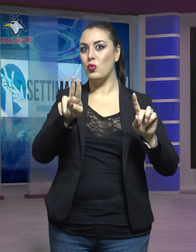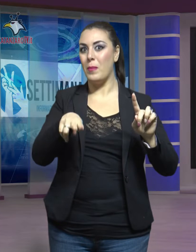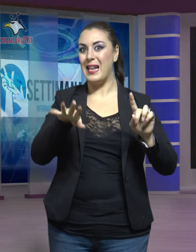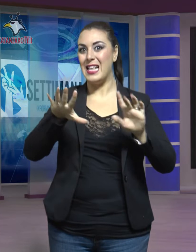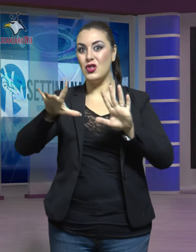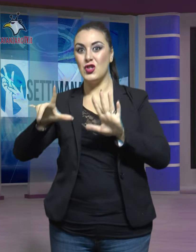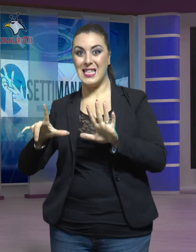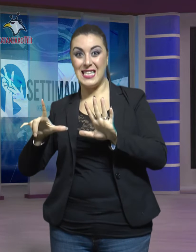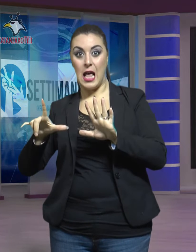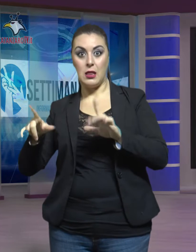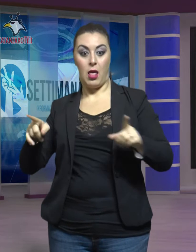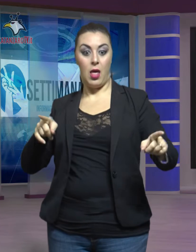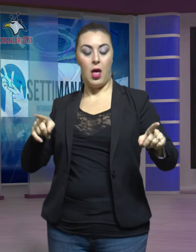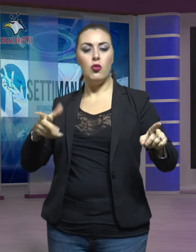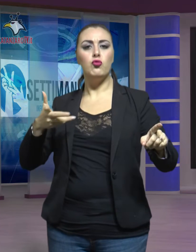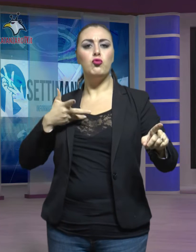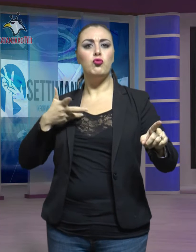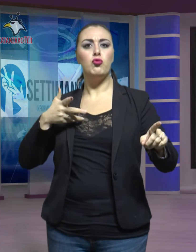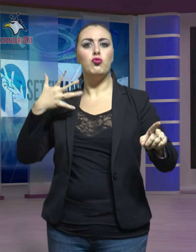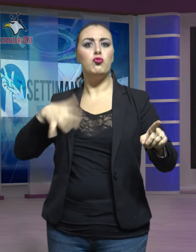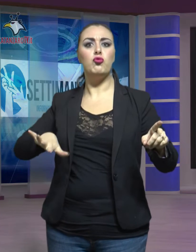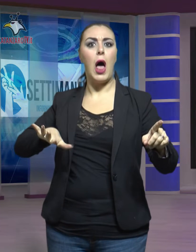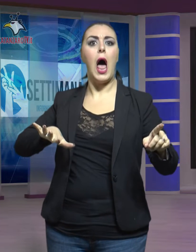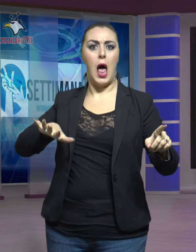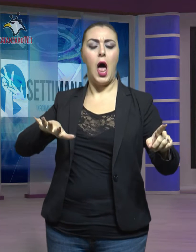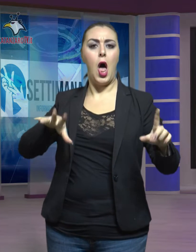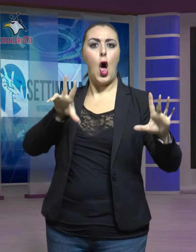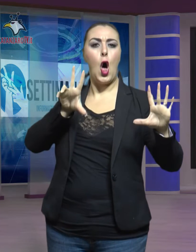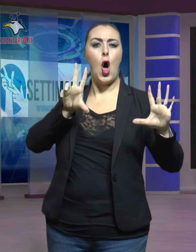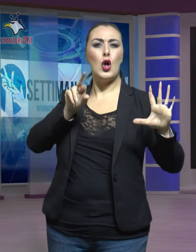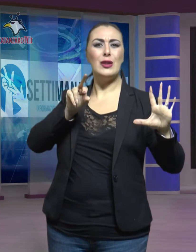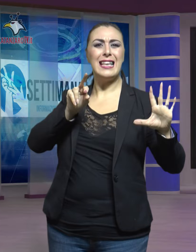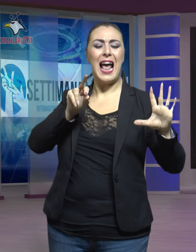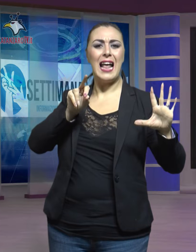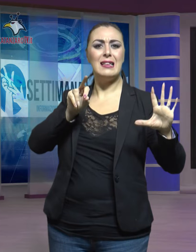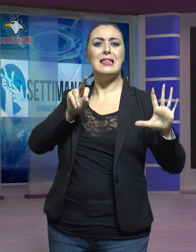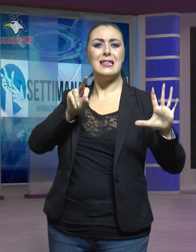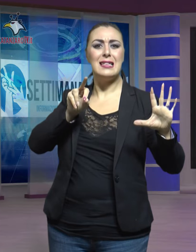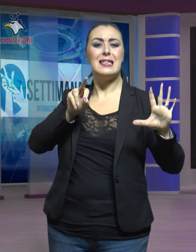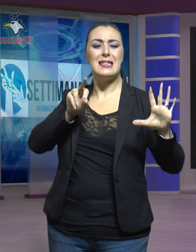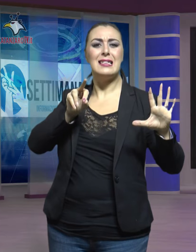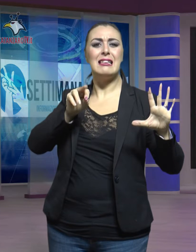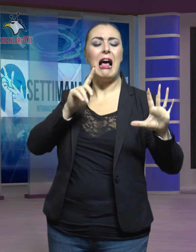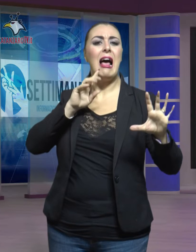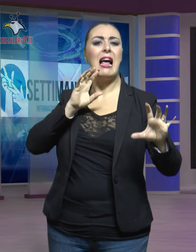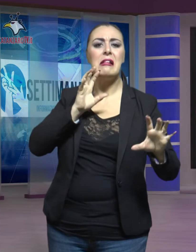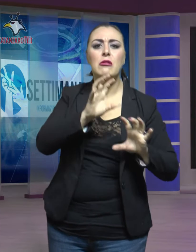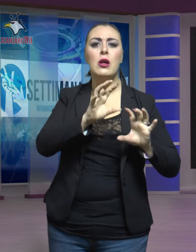si sono registrati 80 casi di intimidazione a